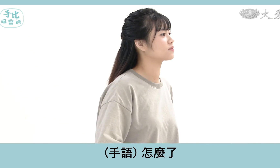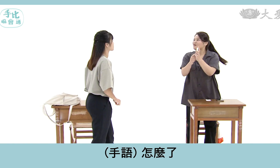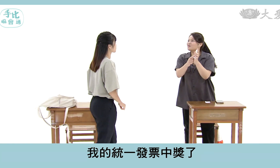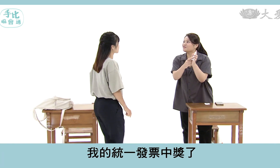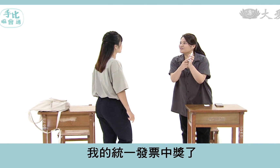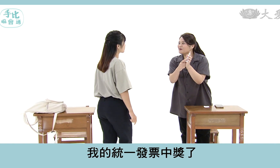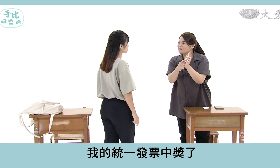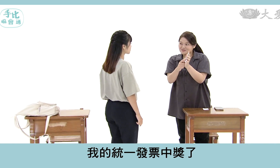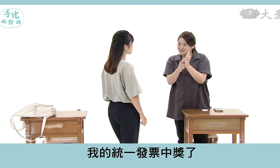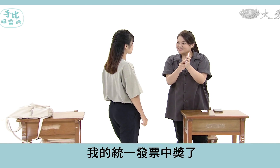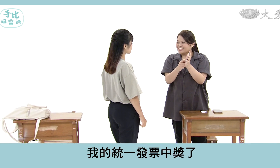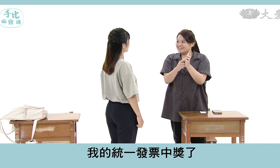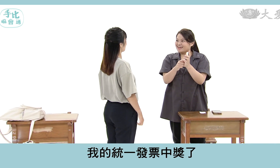我的同意發票中獎了耶